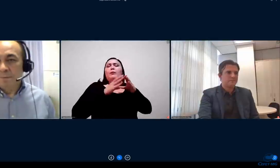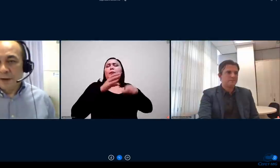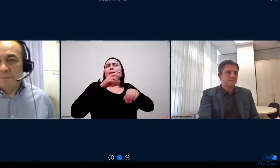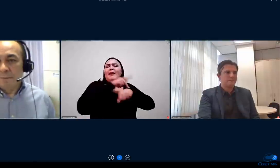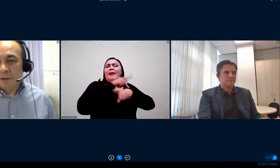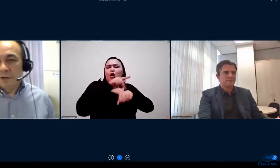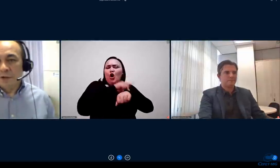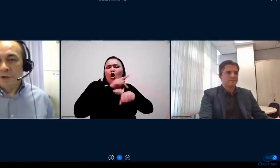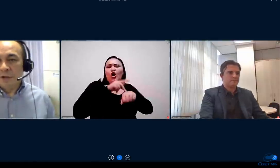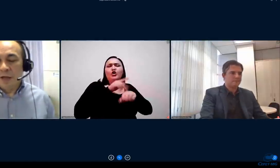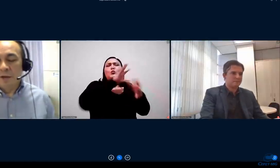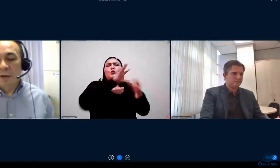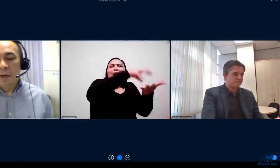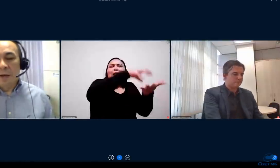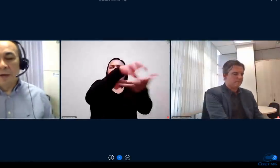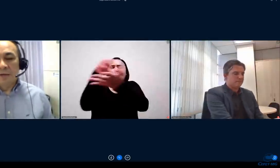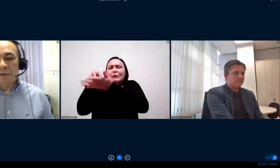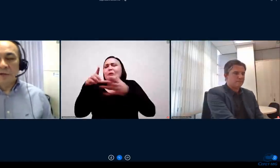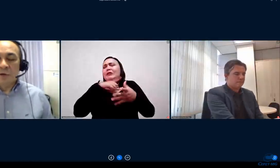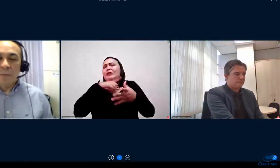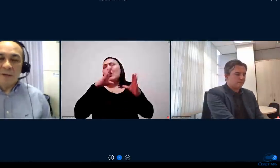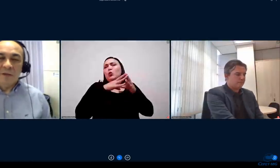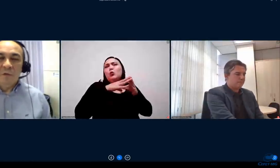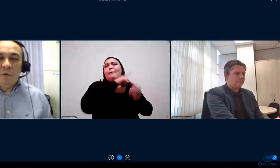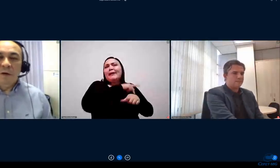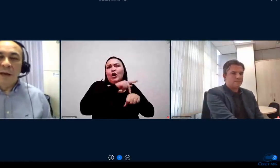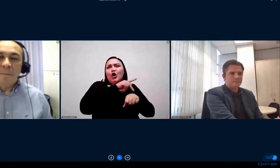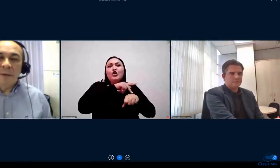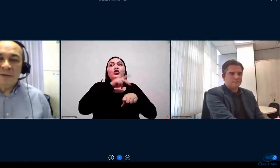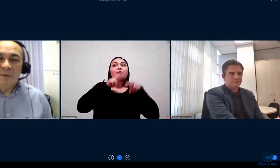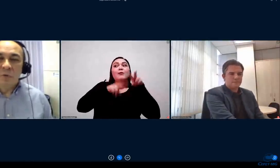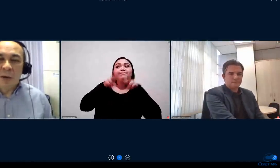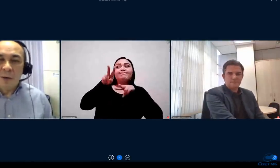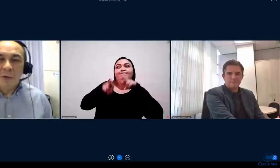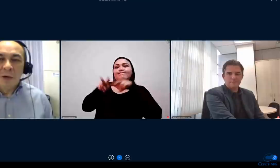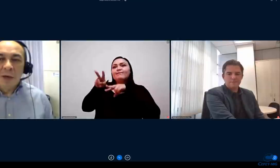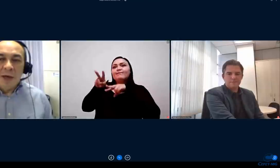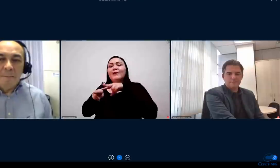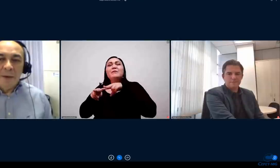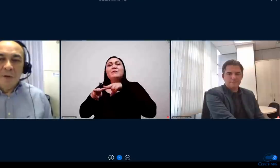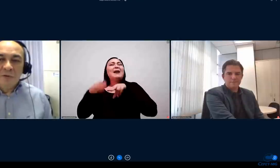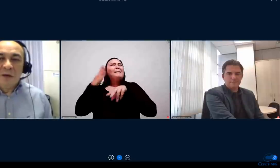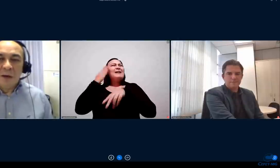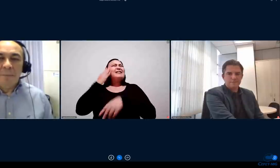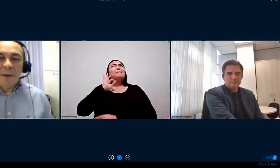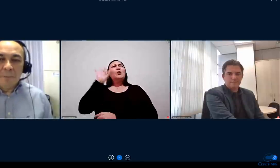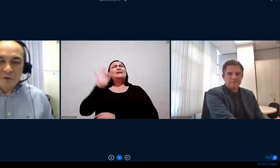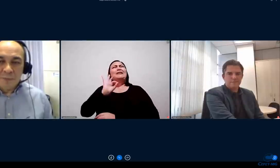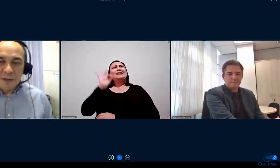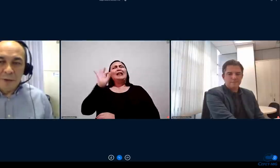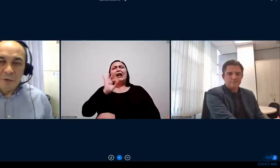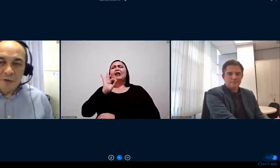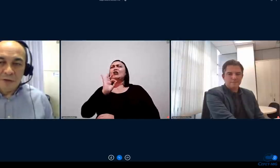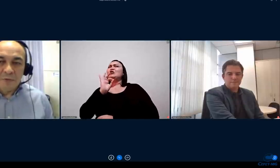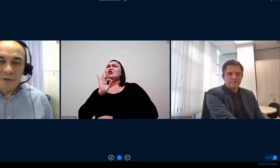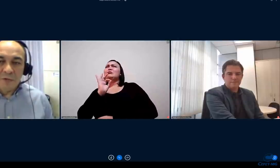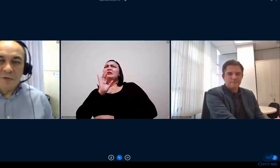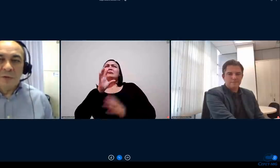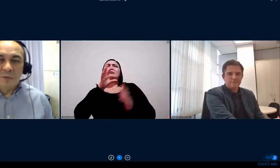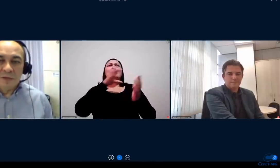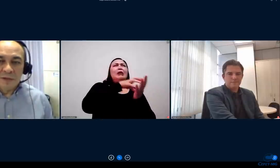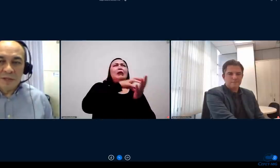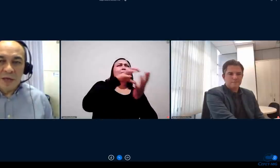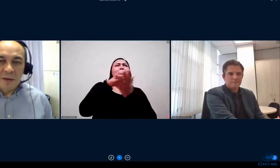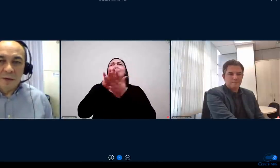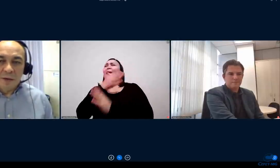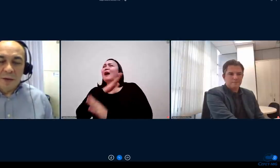tá então a gente tem esse fracionamento se for falar em percentual é pelos camp aproximadamente 80% dos